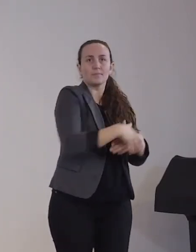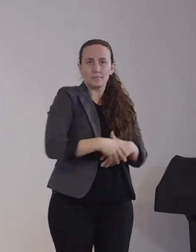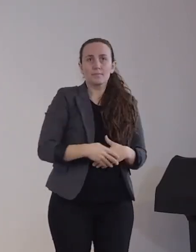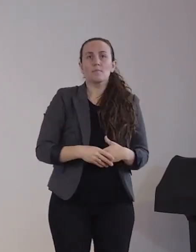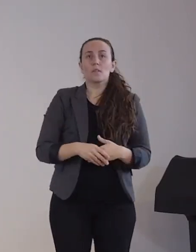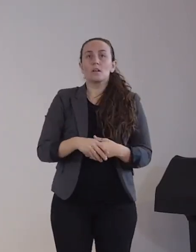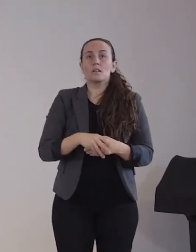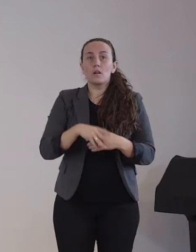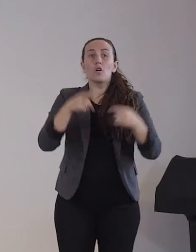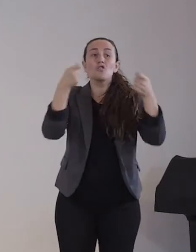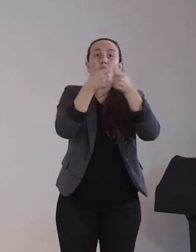anzuordnen.